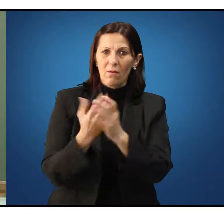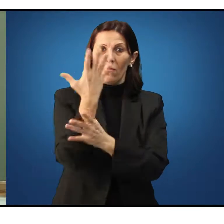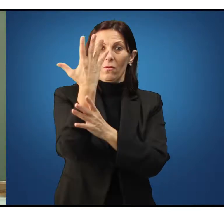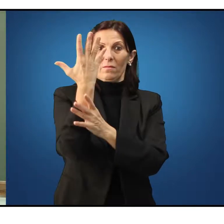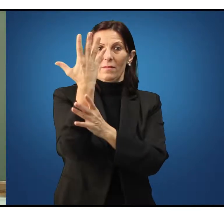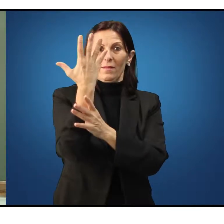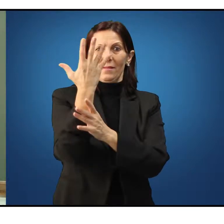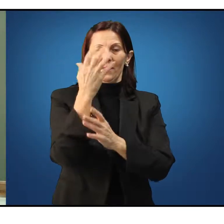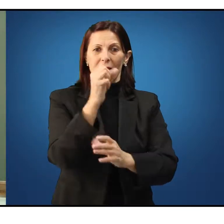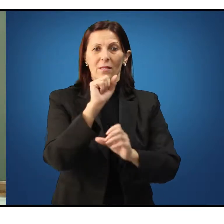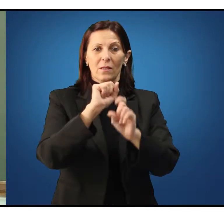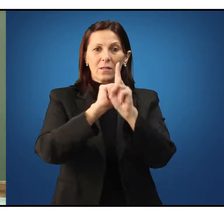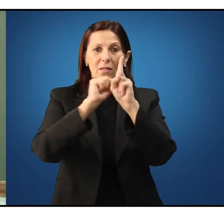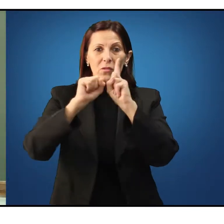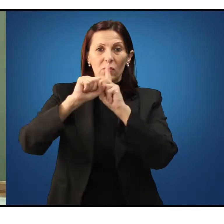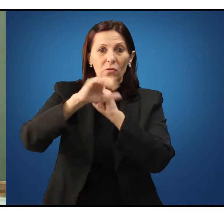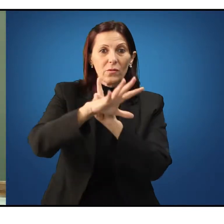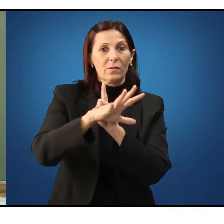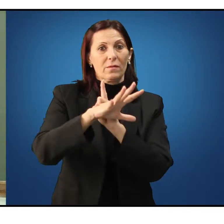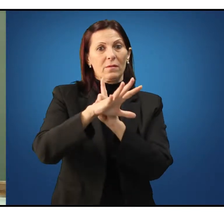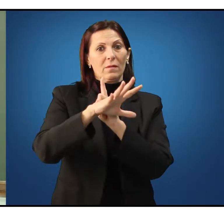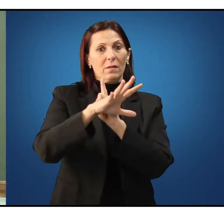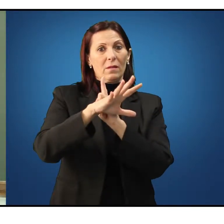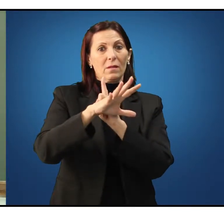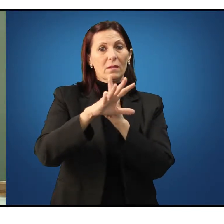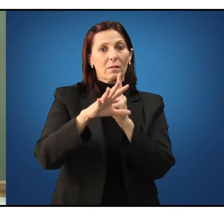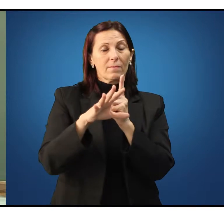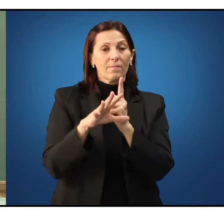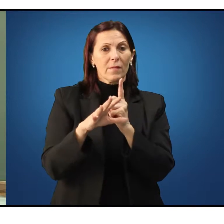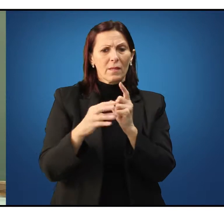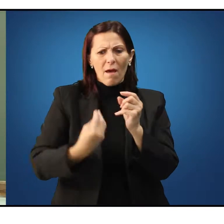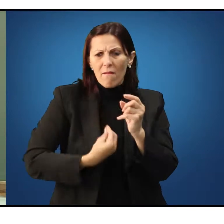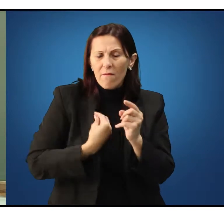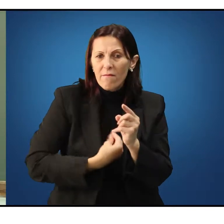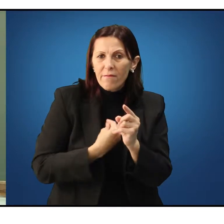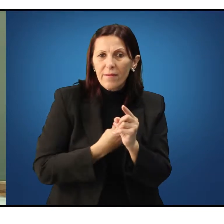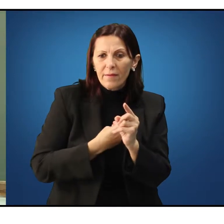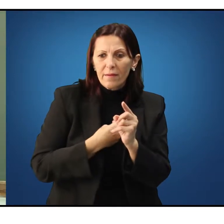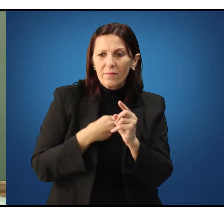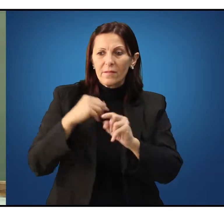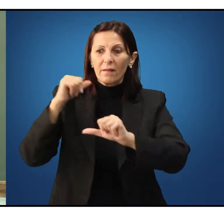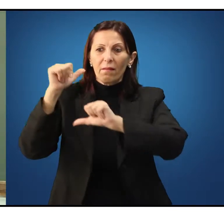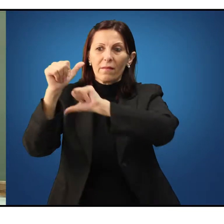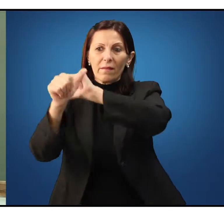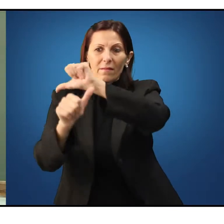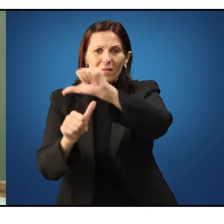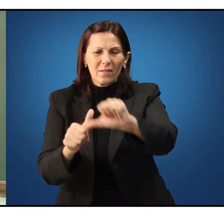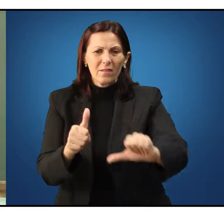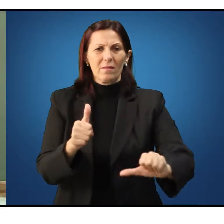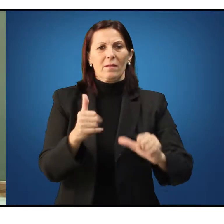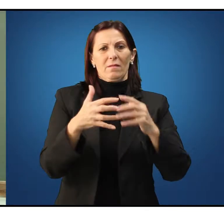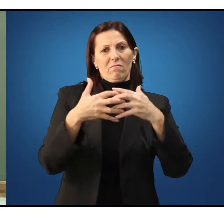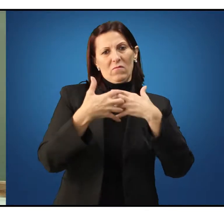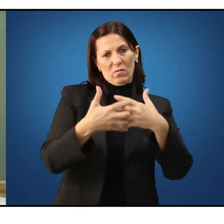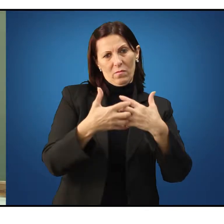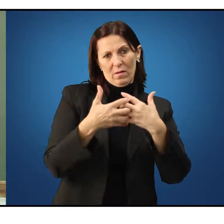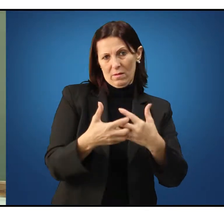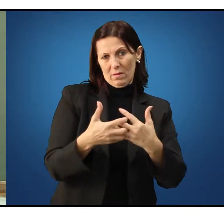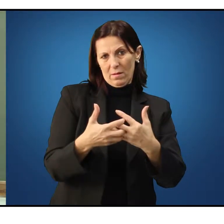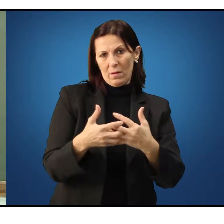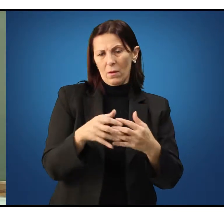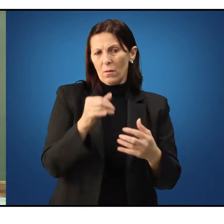na sociedade de maneira tal que a vida humana vai se tornando mais complexa. Como, por exemplo,